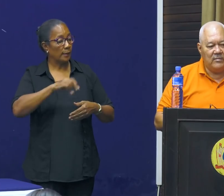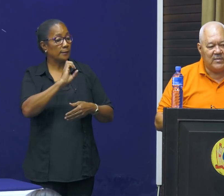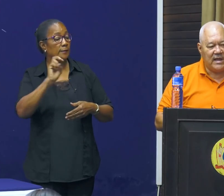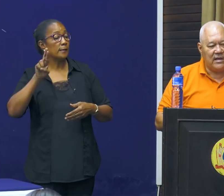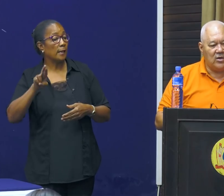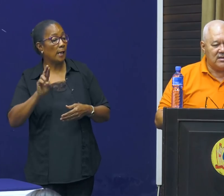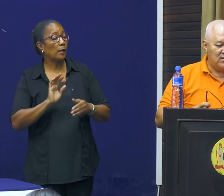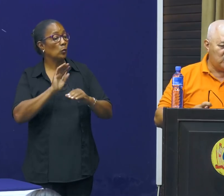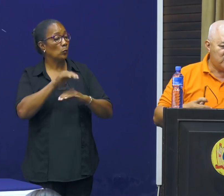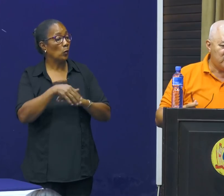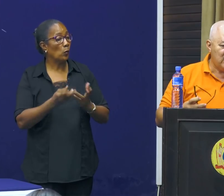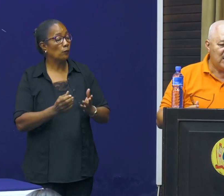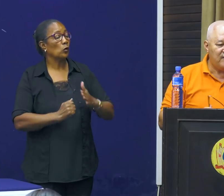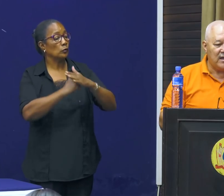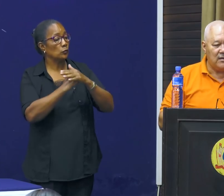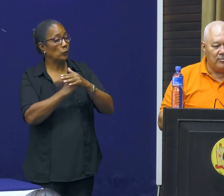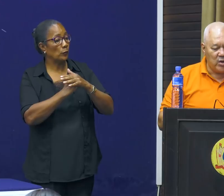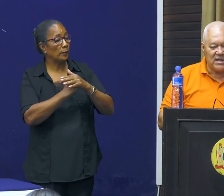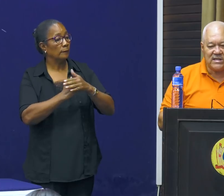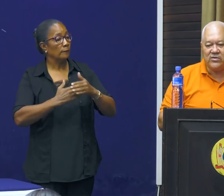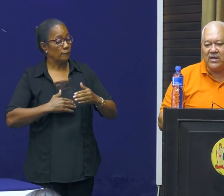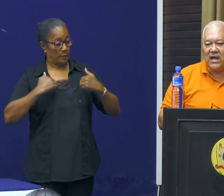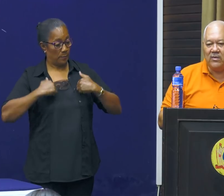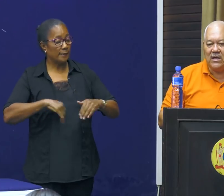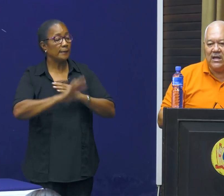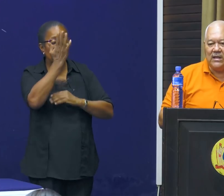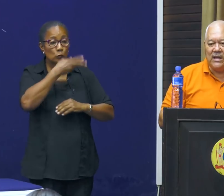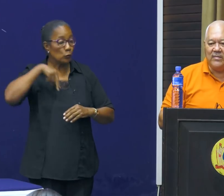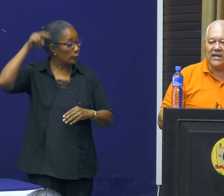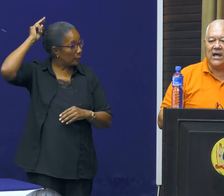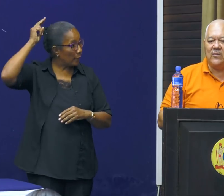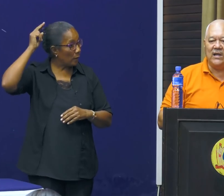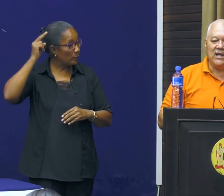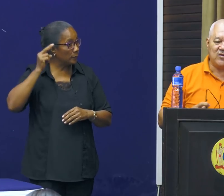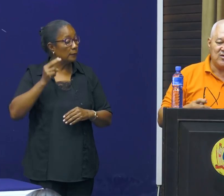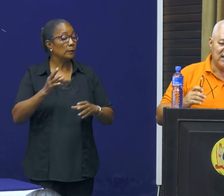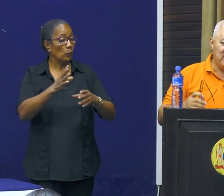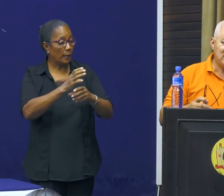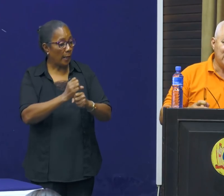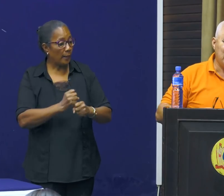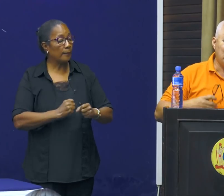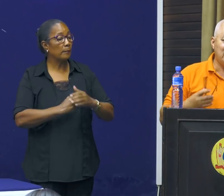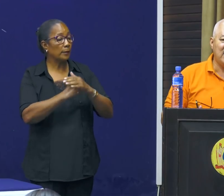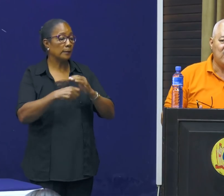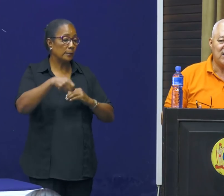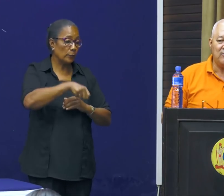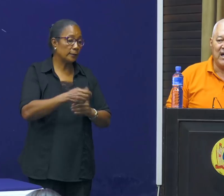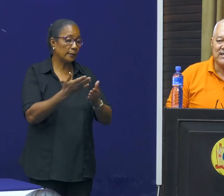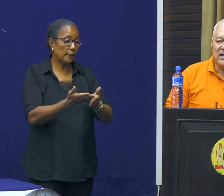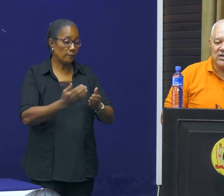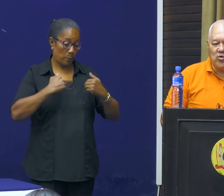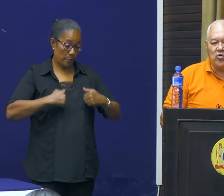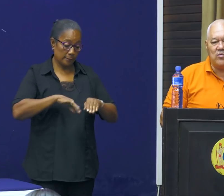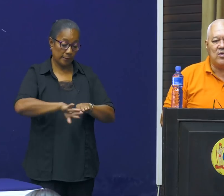met betrekking tot ondersteuning van burgers in Suriname die een bijdrage willen leveren zodat de mensen die in quarantaine worden